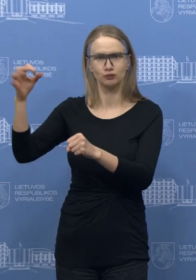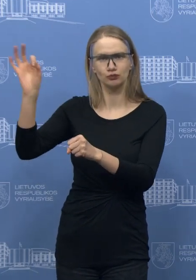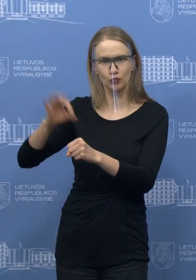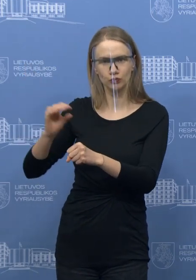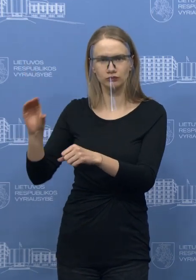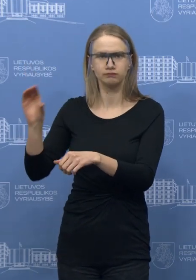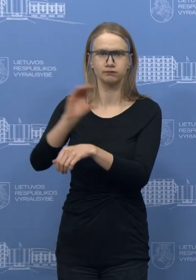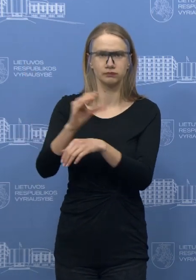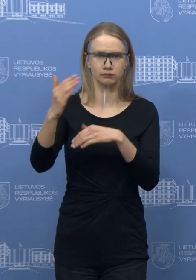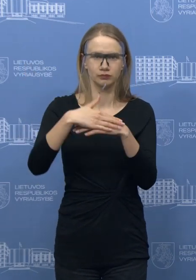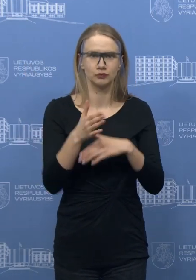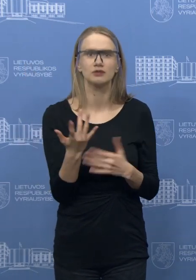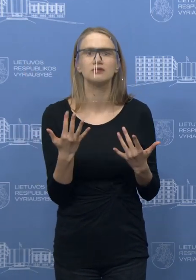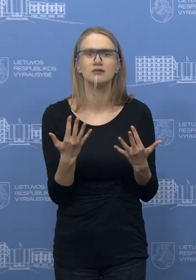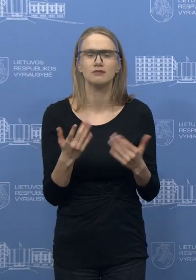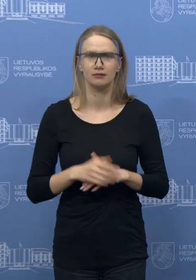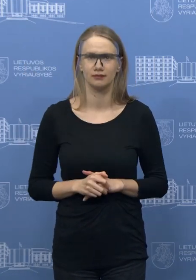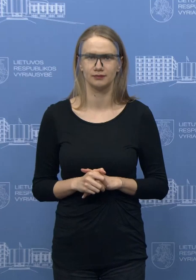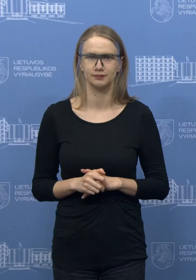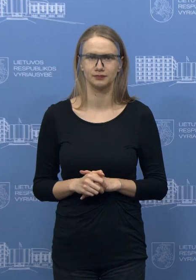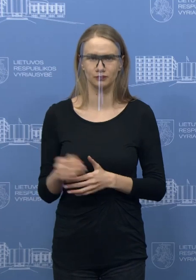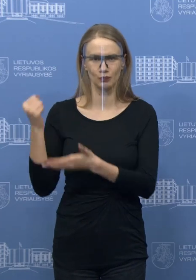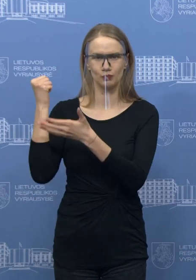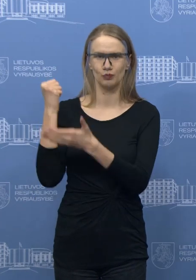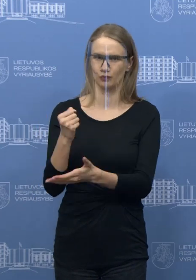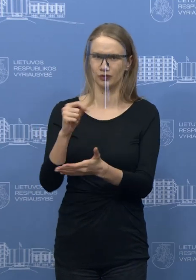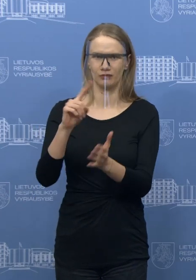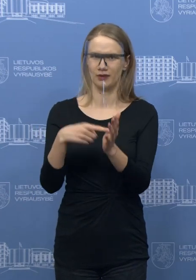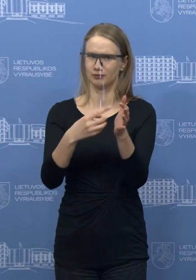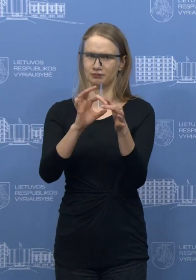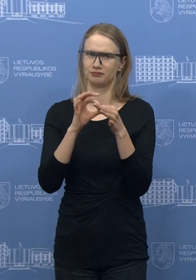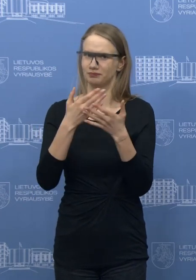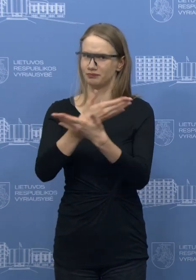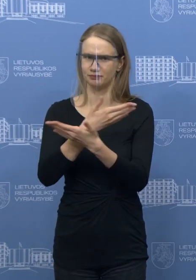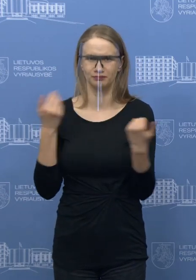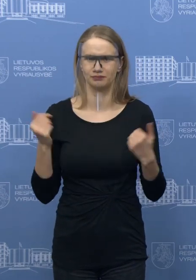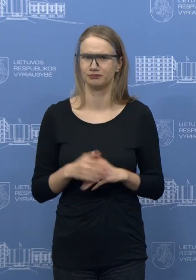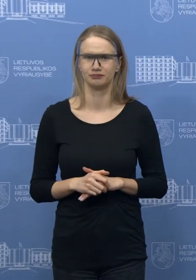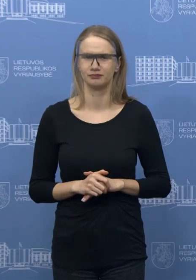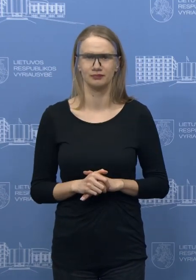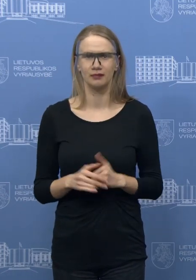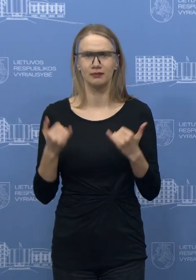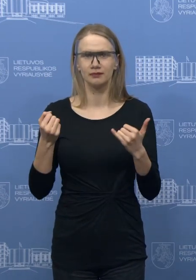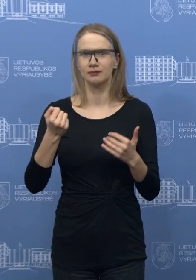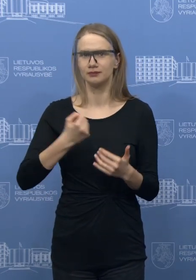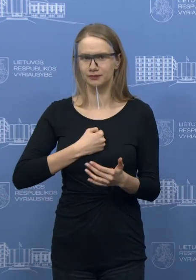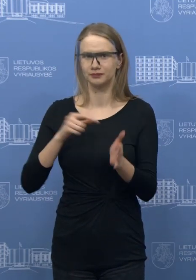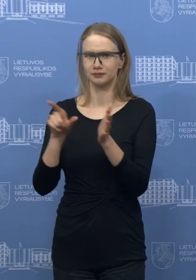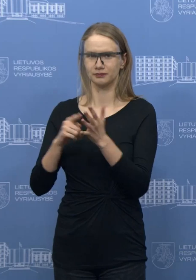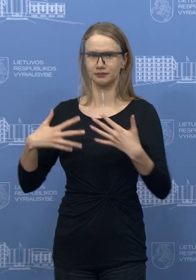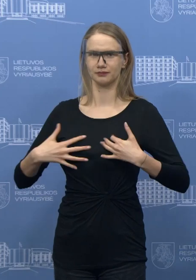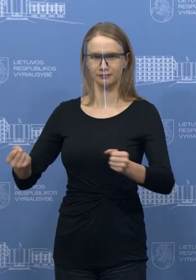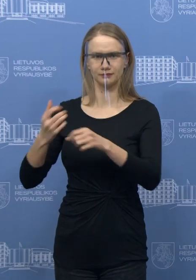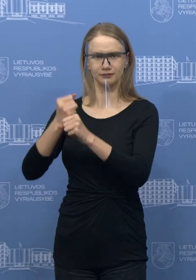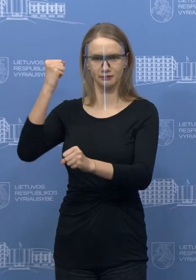iš biudžeto reikės šitą dalykų? Tai nėra su biudžetu susiję klausimai iš esmės. Mes tikrai turime su kaupę pakankamą privalomą sveikatos